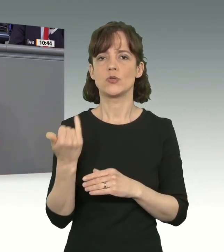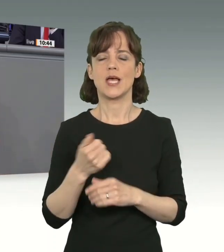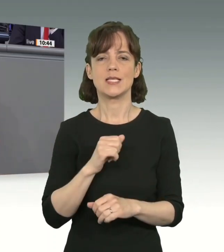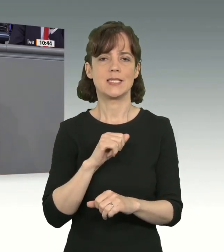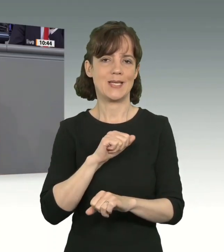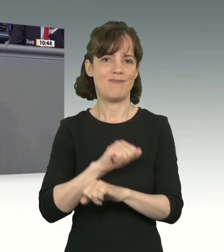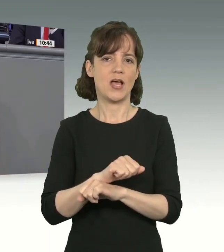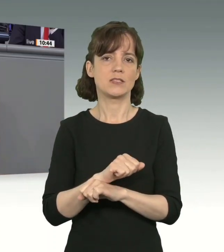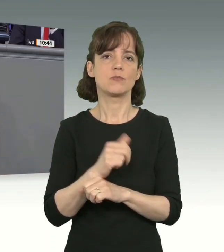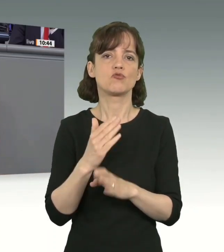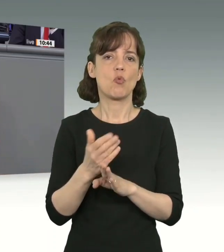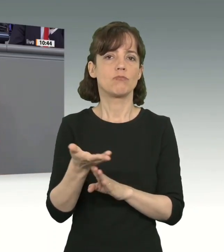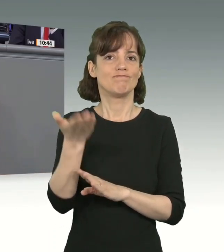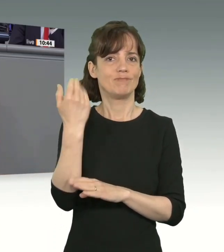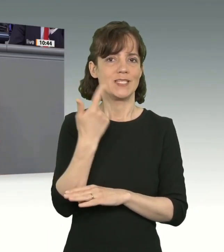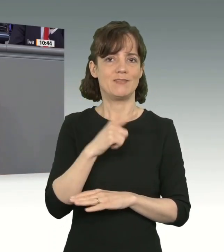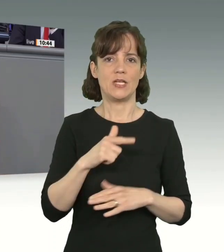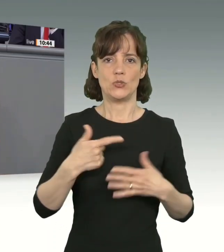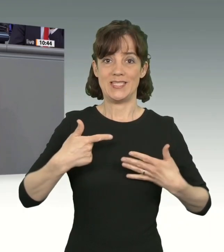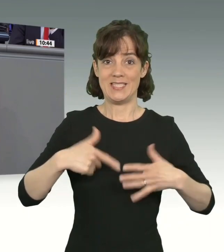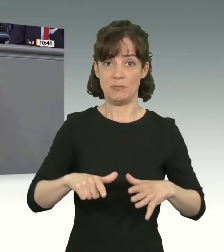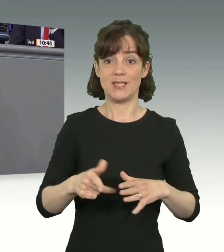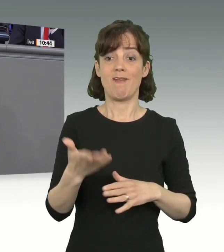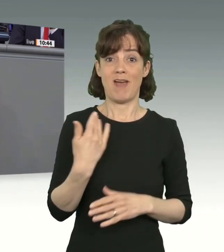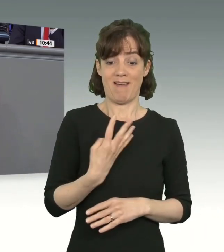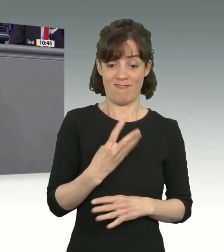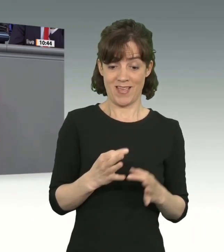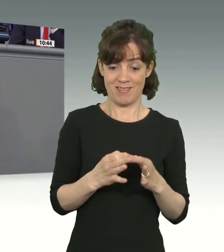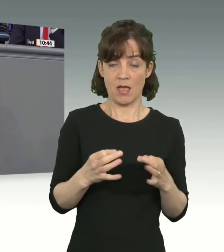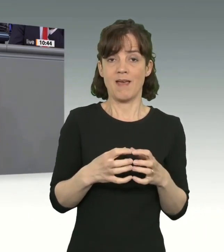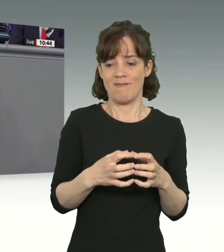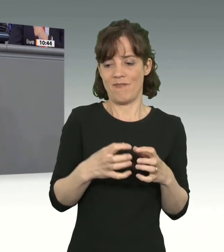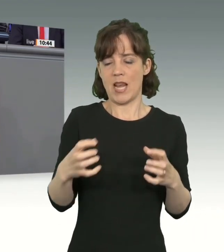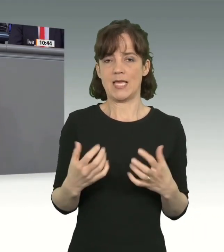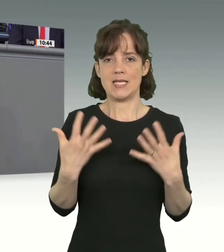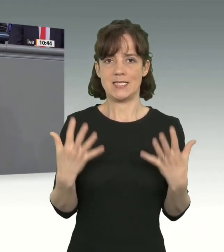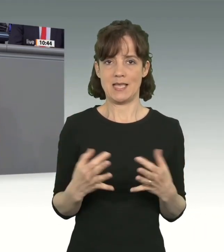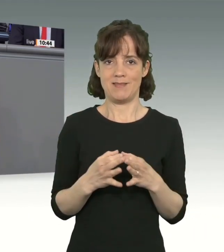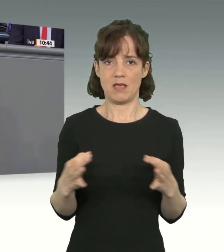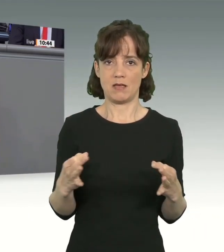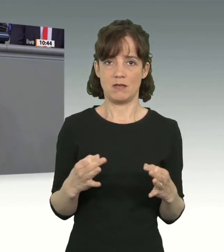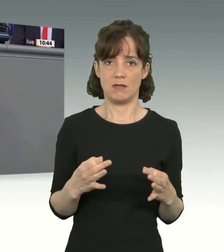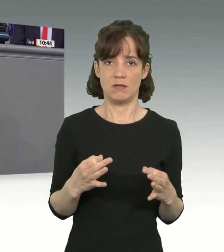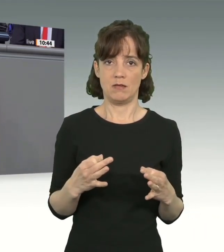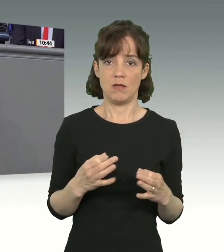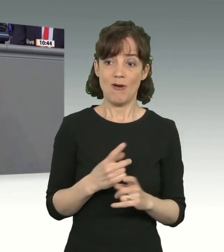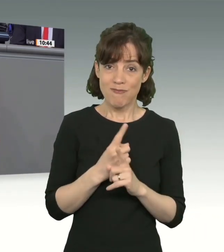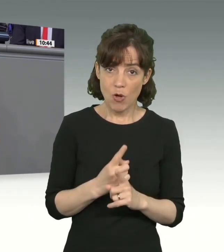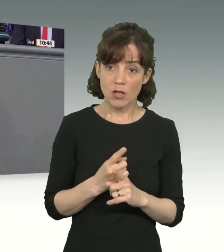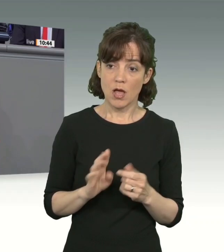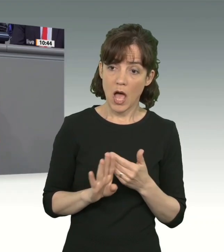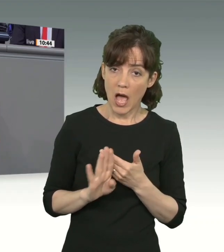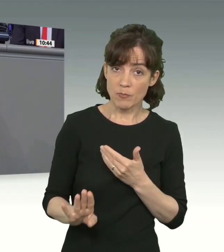schon 2017 von vier auf zehn Tage verlängert. Hat das dazu geführt, dass es mehr Abschiebungen gab? Nein!